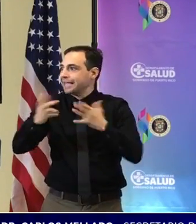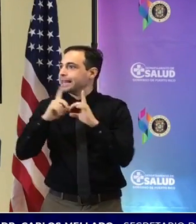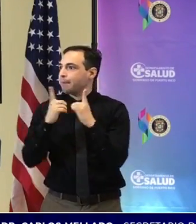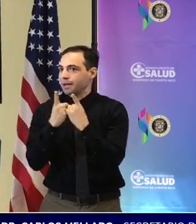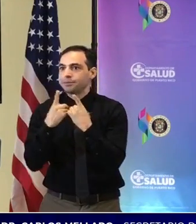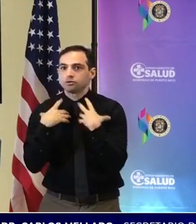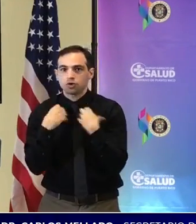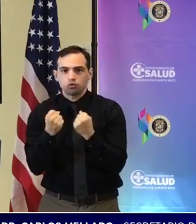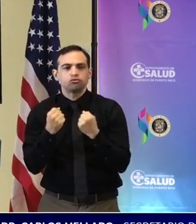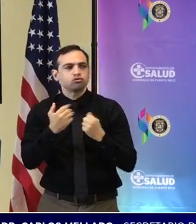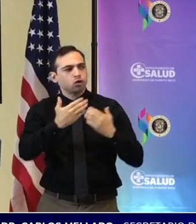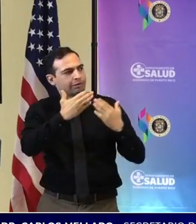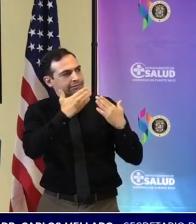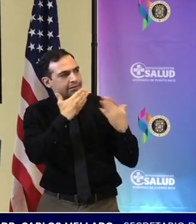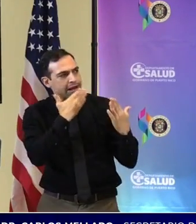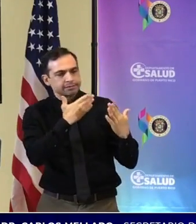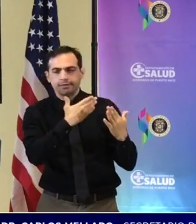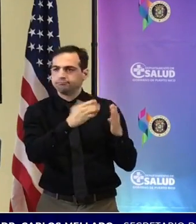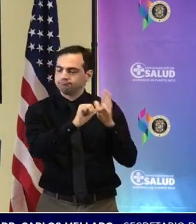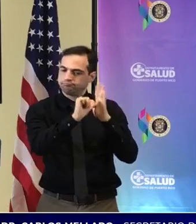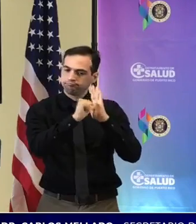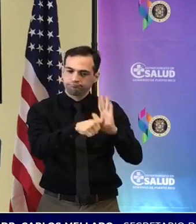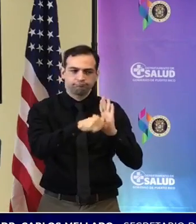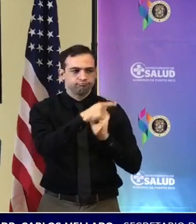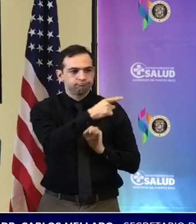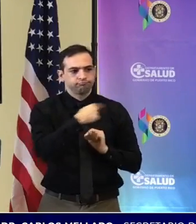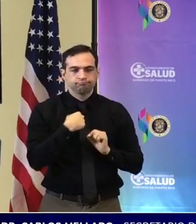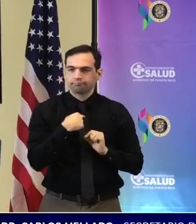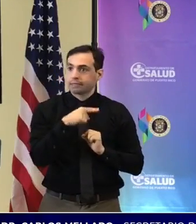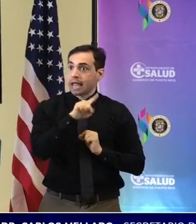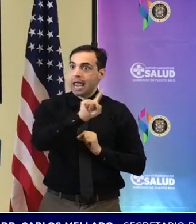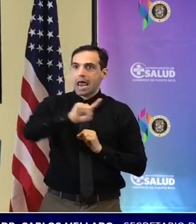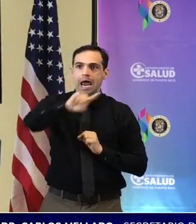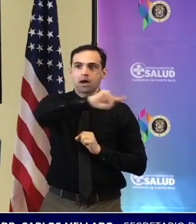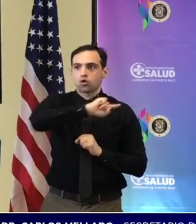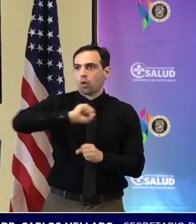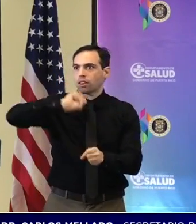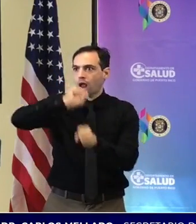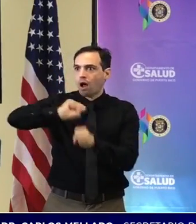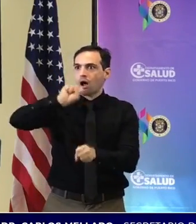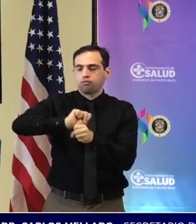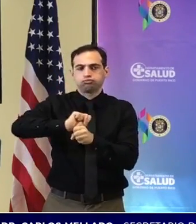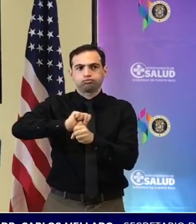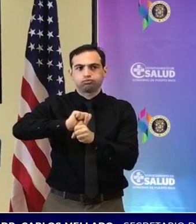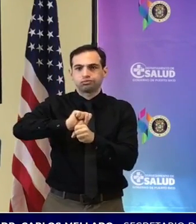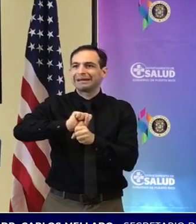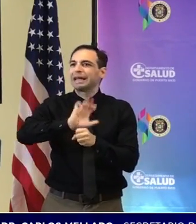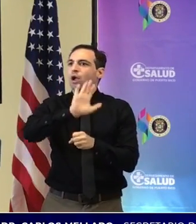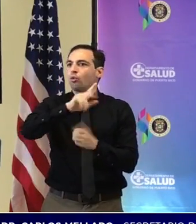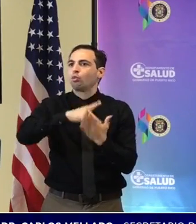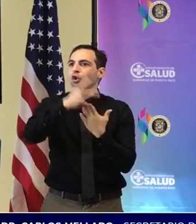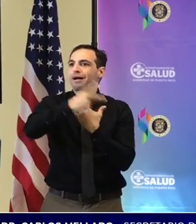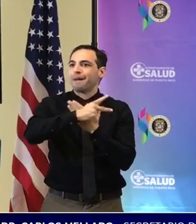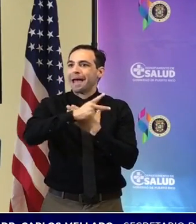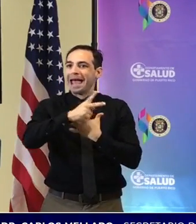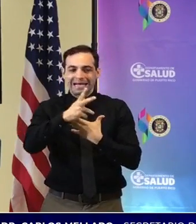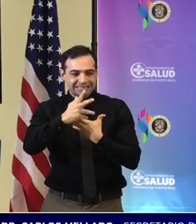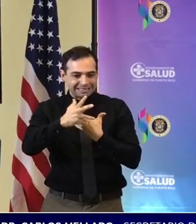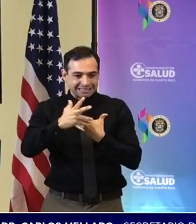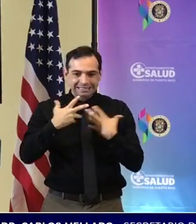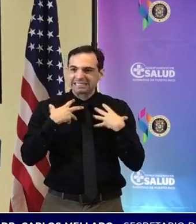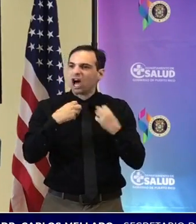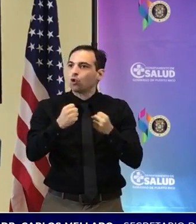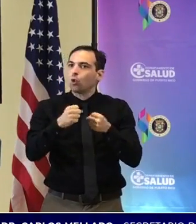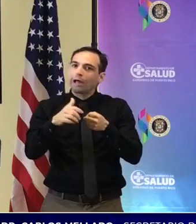agradecer enfáticamente, ¿verdad? Además de la labor que ellos realizan en Salud Integral de la Montaña, ¿verdad? Todos los